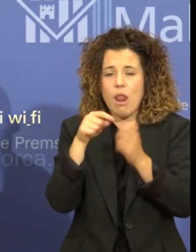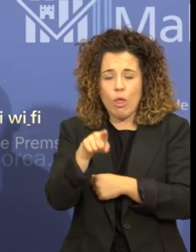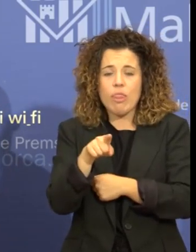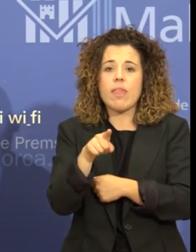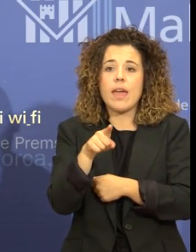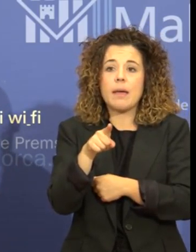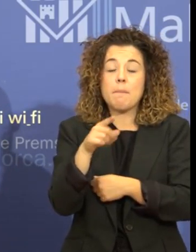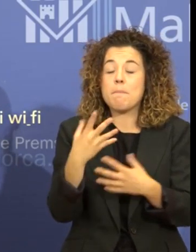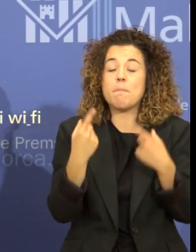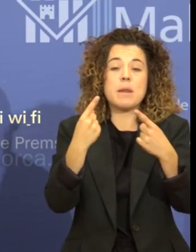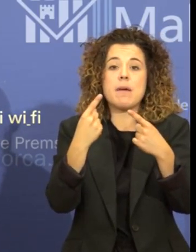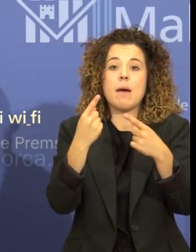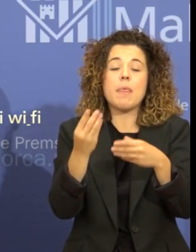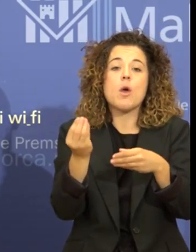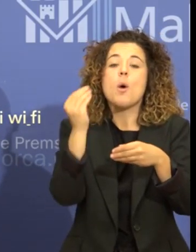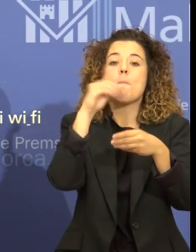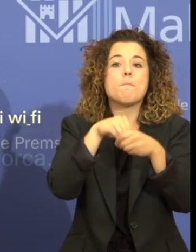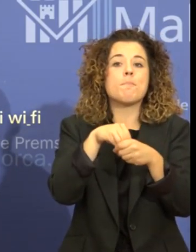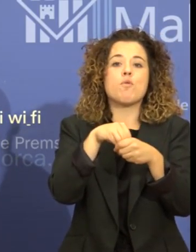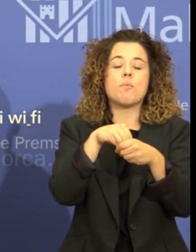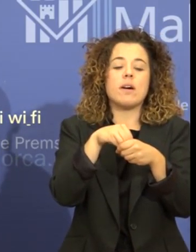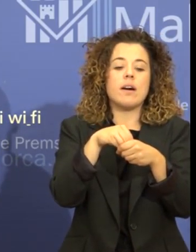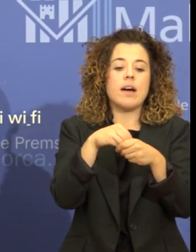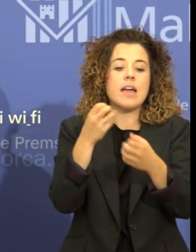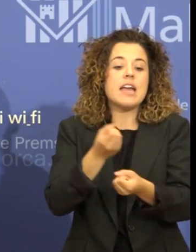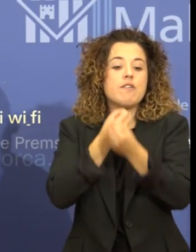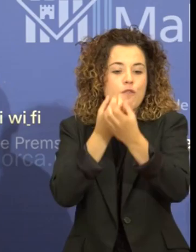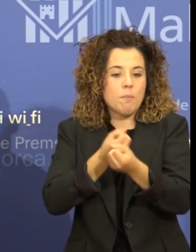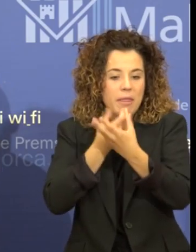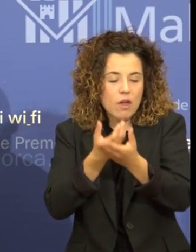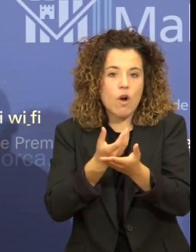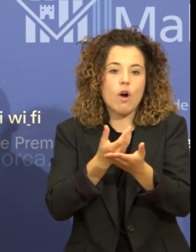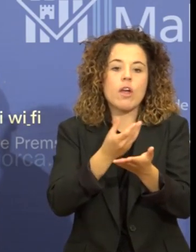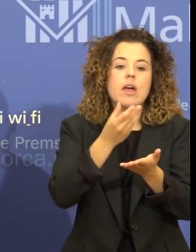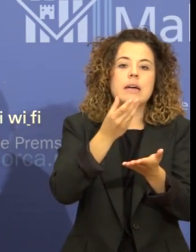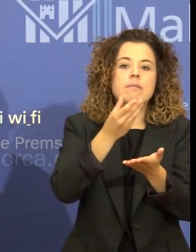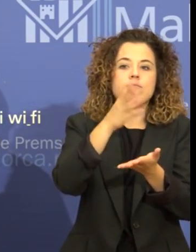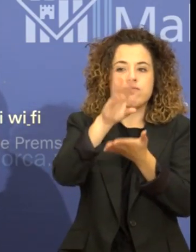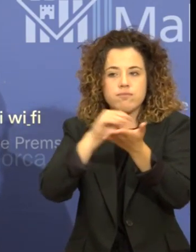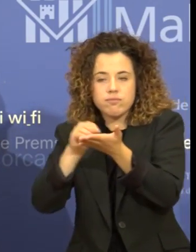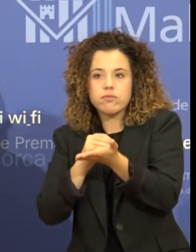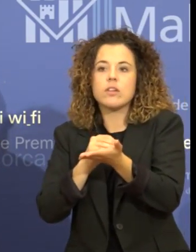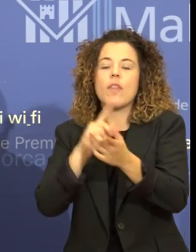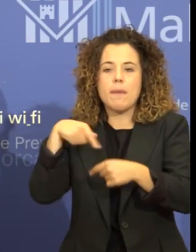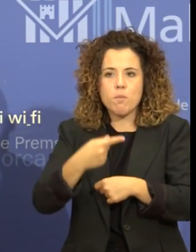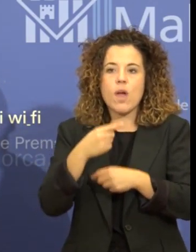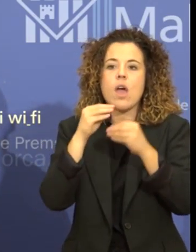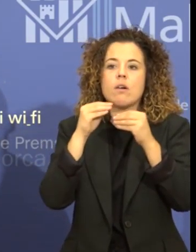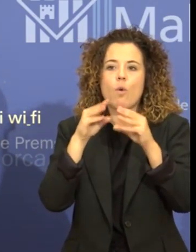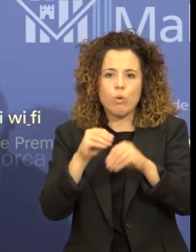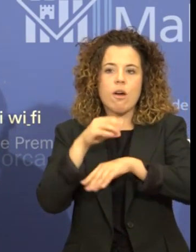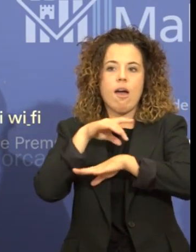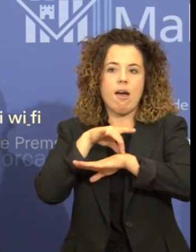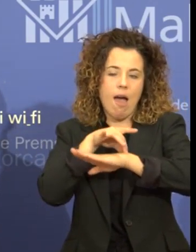vegada, de forma completa, quines són les fonts d'informació que farà servir la gent per inspeccionar les